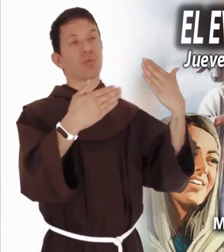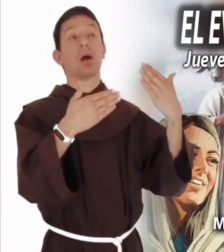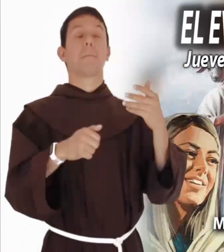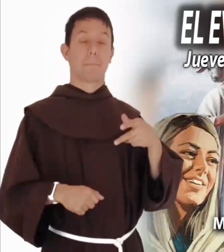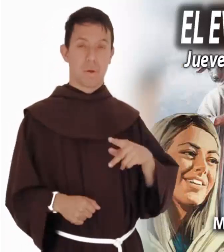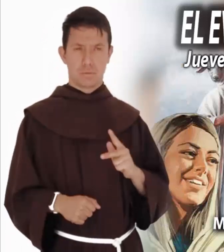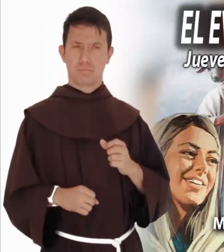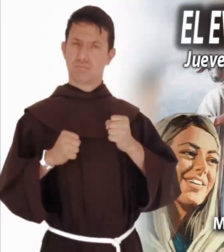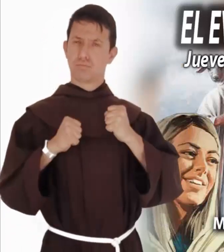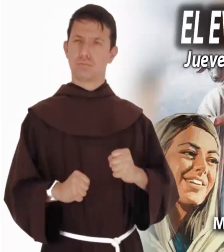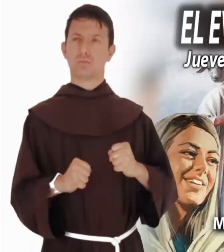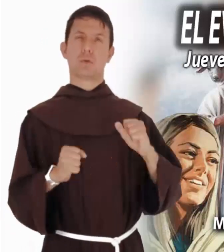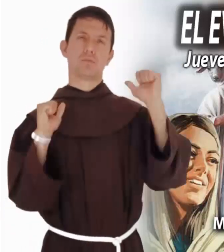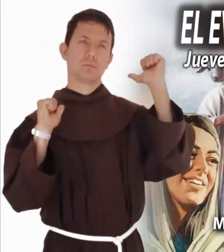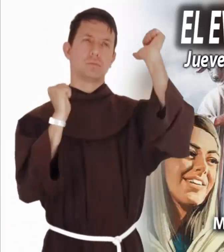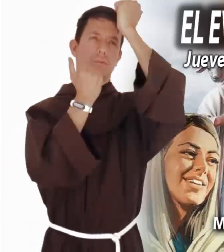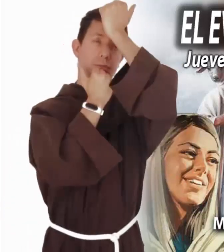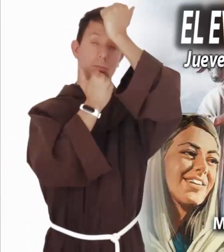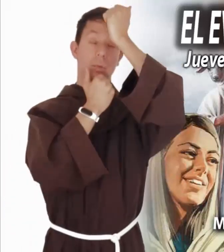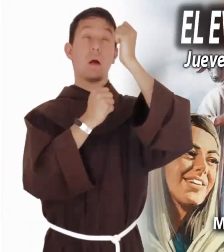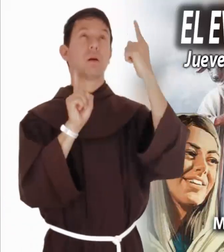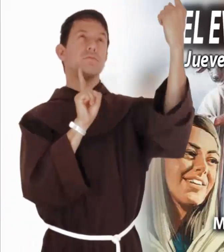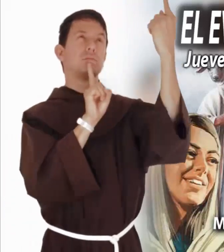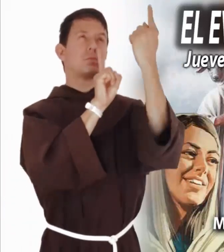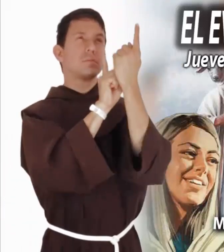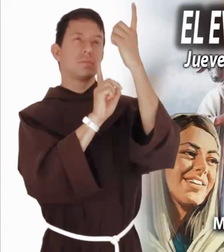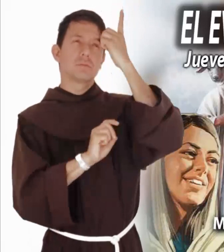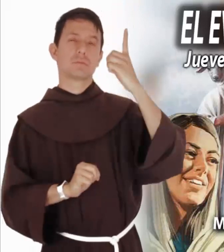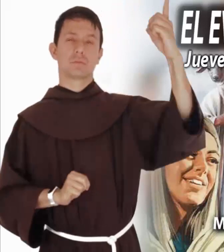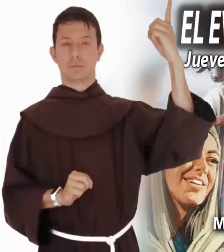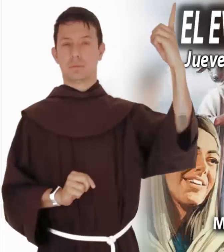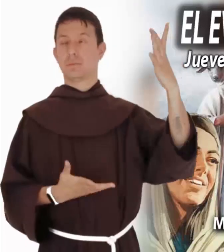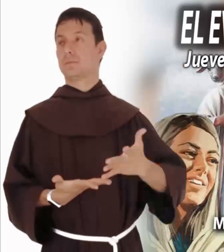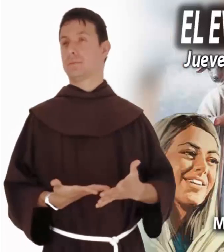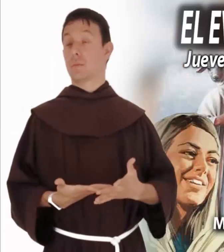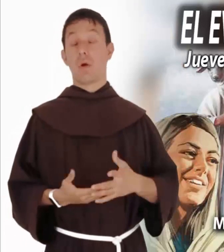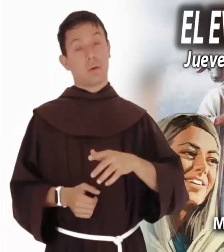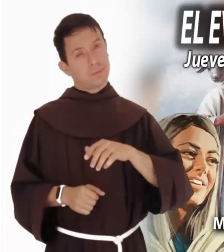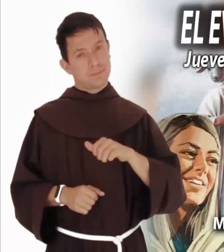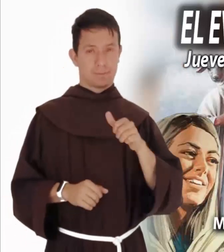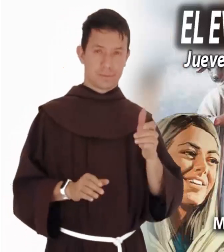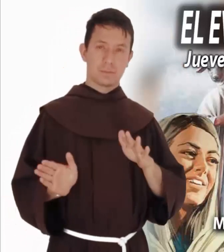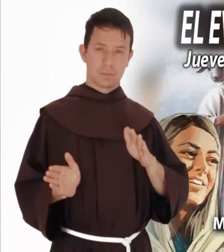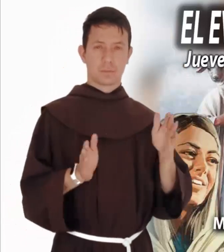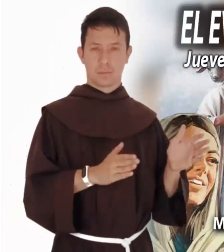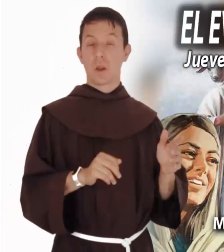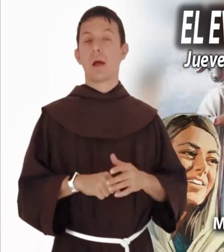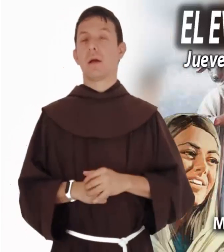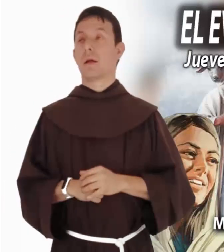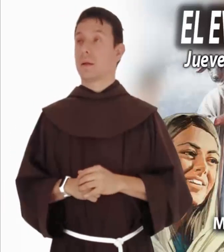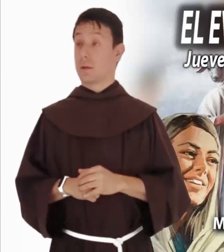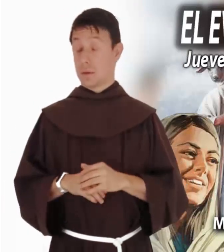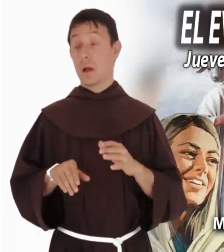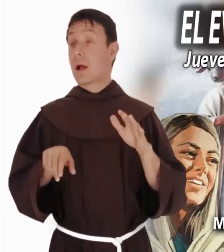también con esa decisión de conversión, acerquémonos a nuestro Dios. Por otra parte, tenemos que cambiar nuestra